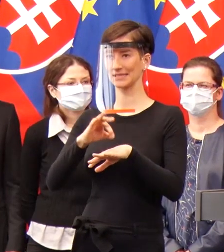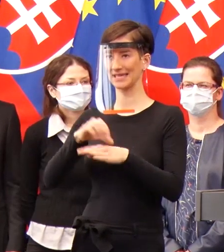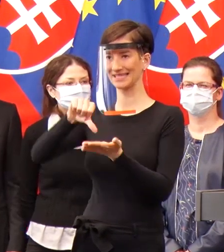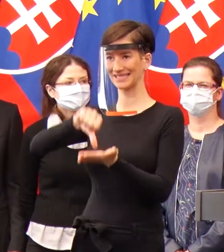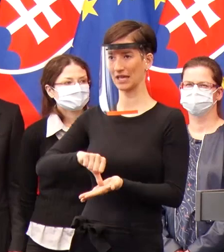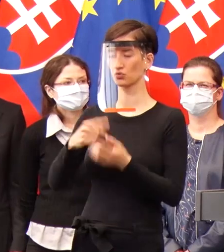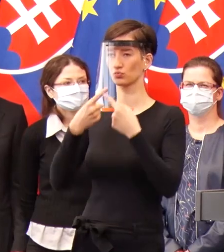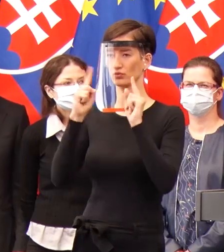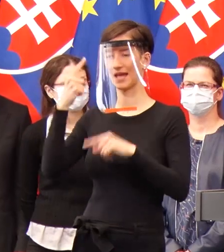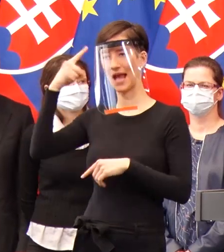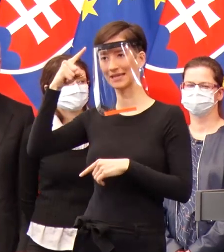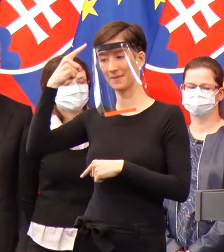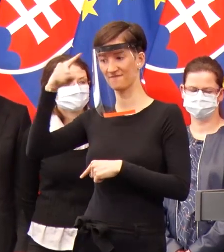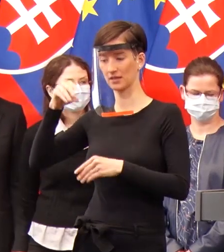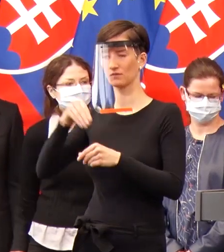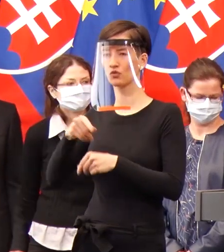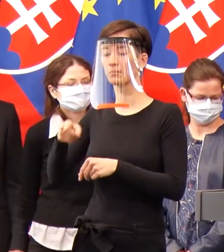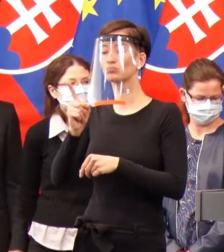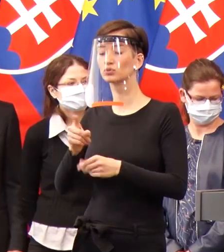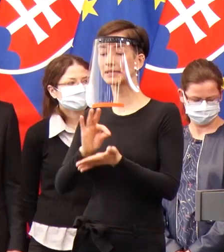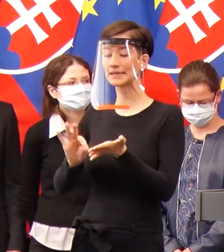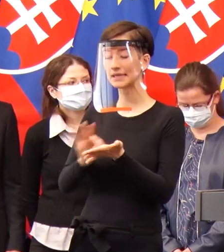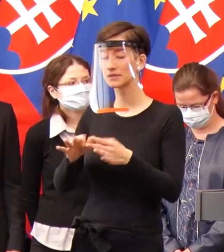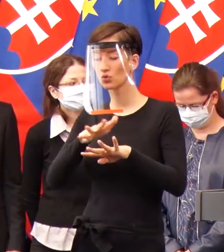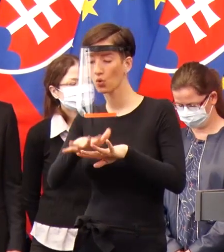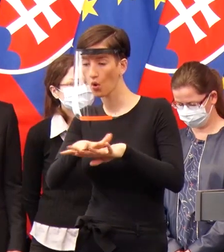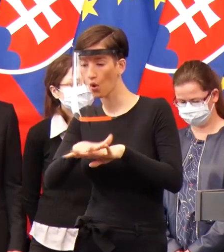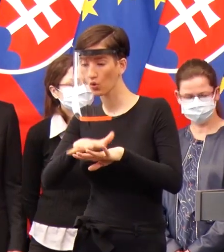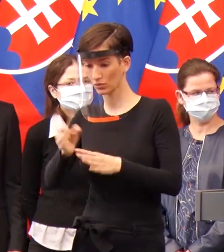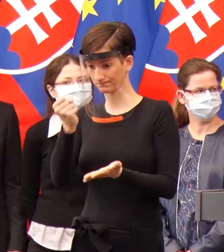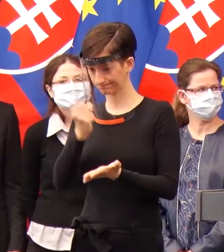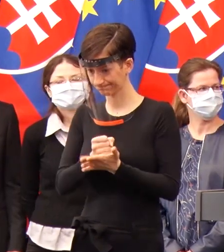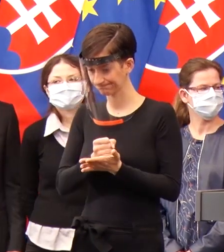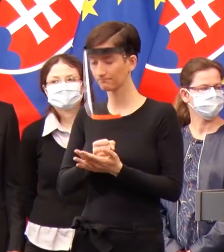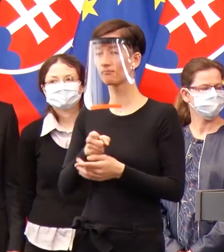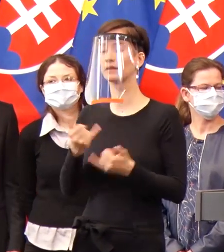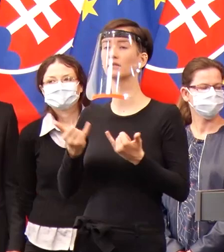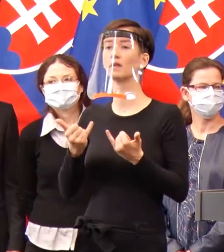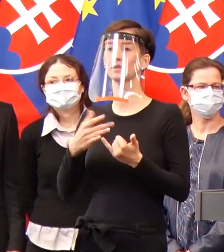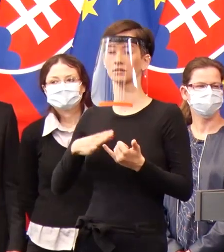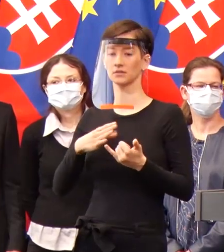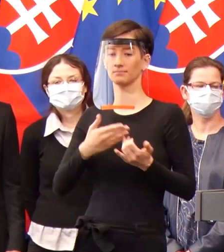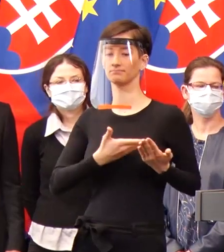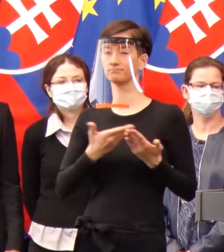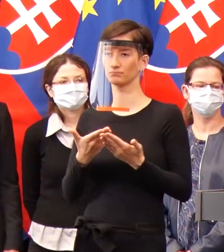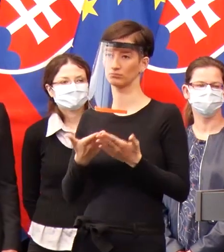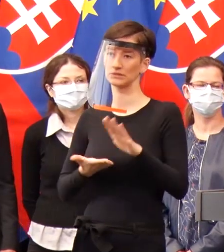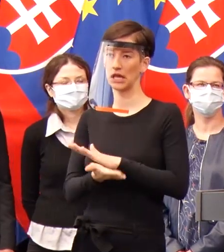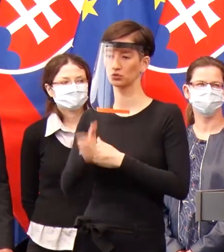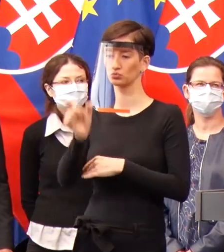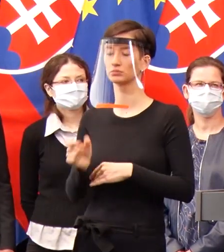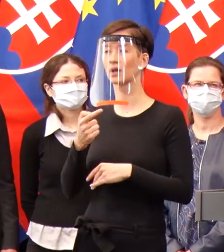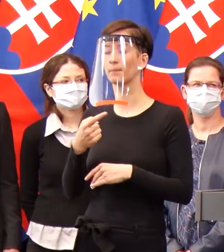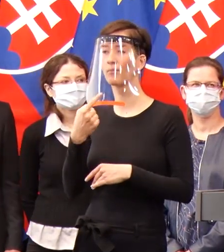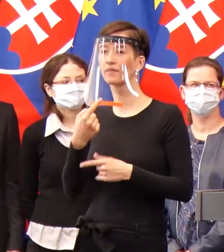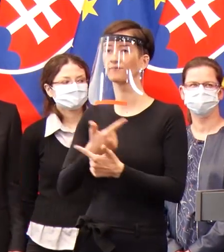validáciou. Teraz by som poprosil zástupcu Slovenskej akadémie vied, aby nám objasnili, čo to obnáša a prečo je dôležité kontrolovať